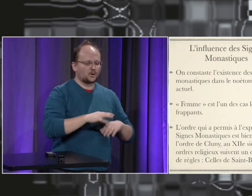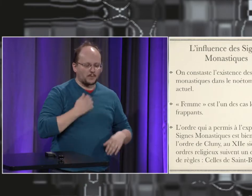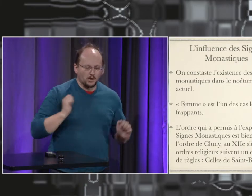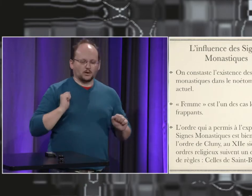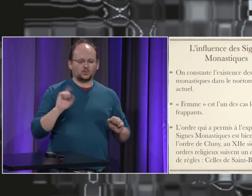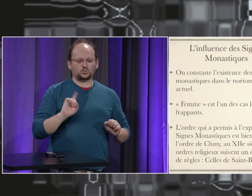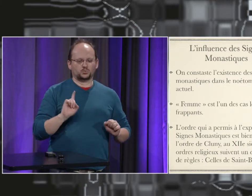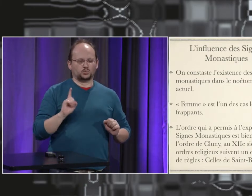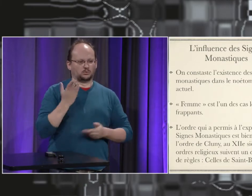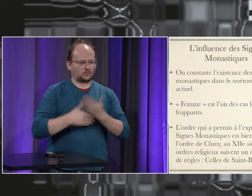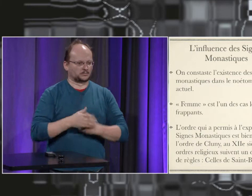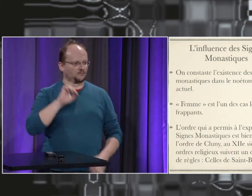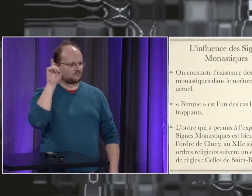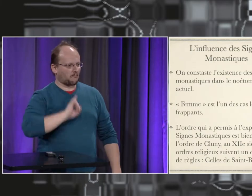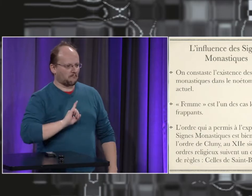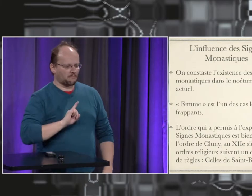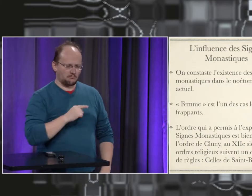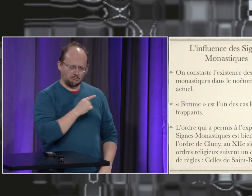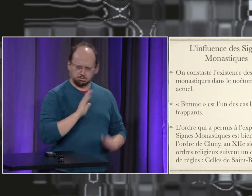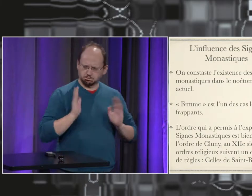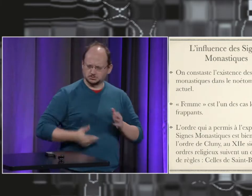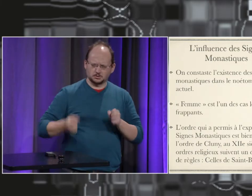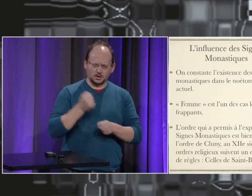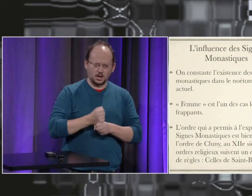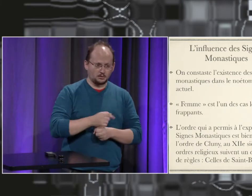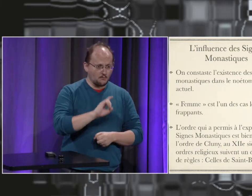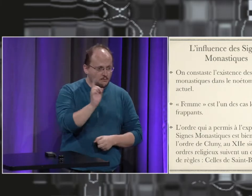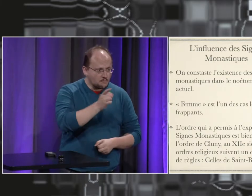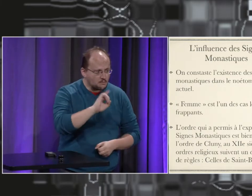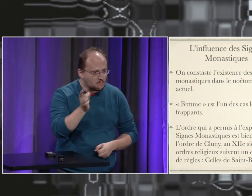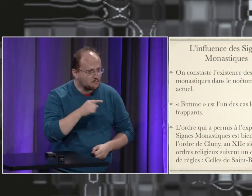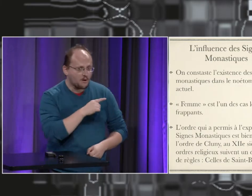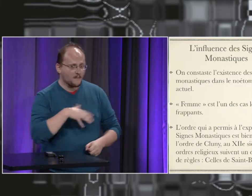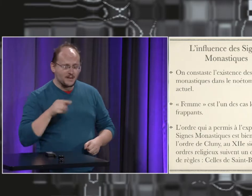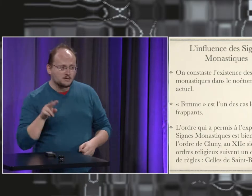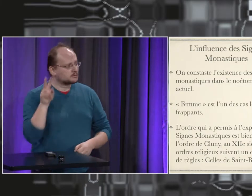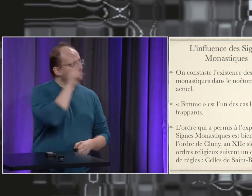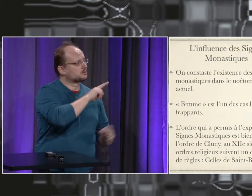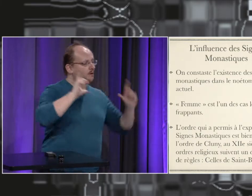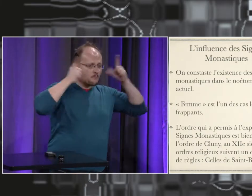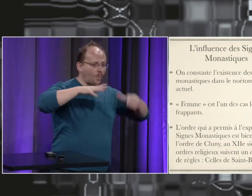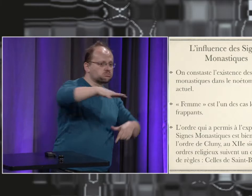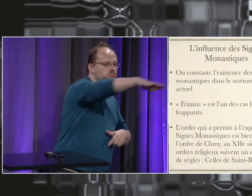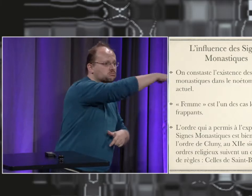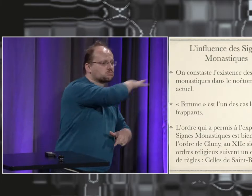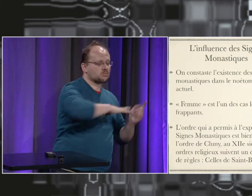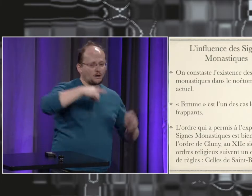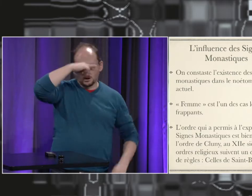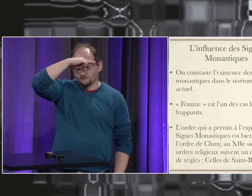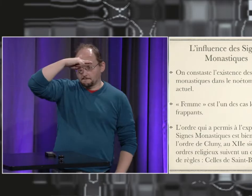Sur la poitrine. Et en fait, les moines ou l'abbé de l'épée à l'époque ont été très gênés par ce signe qui désignait la poitrine et ont préféré le